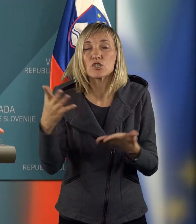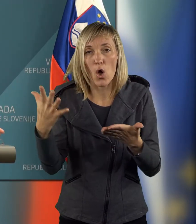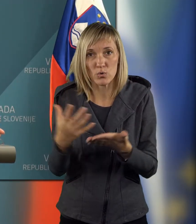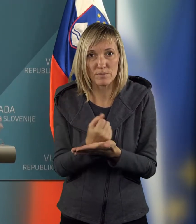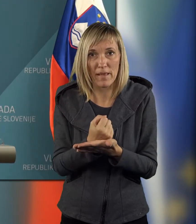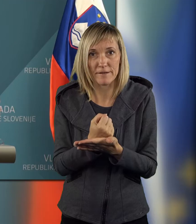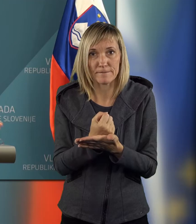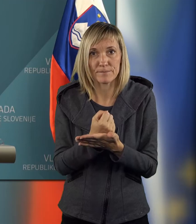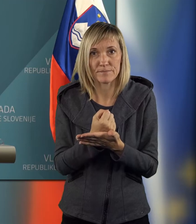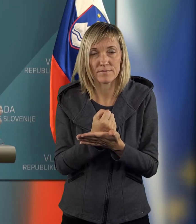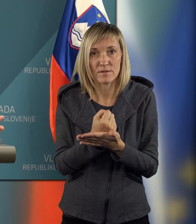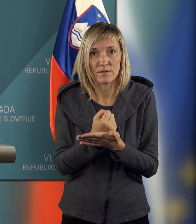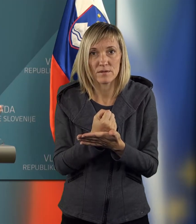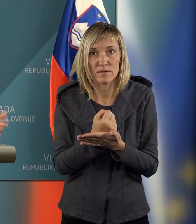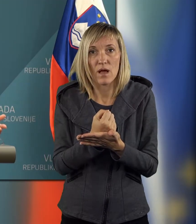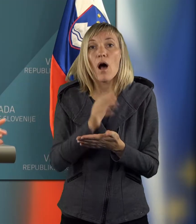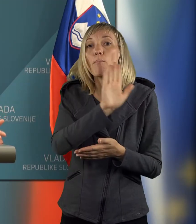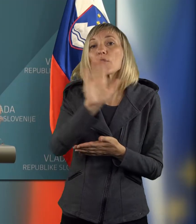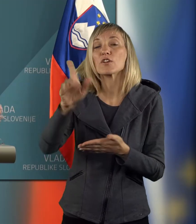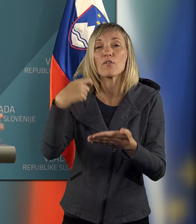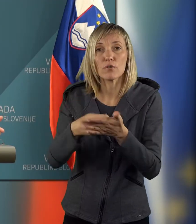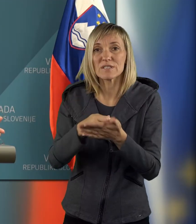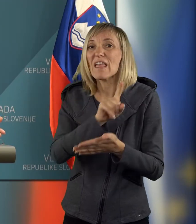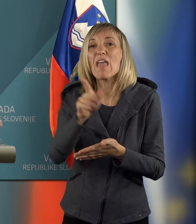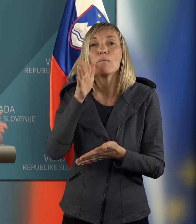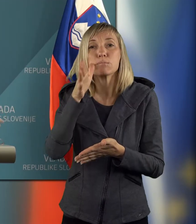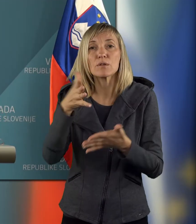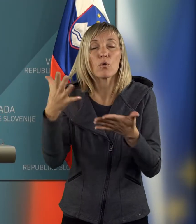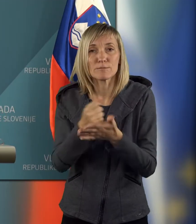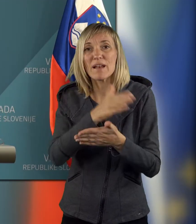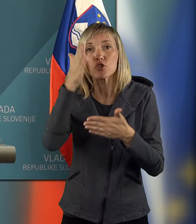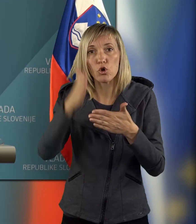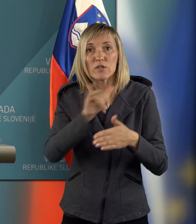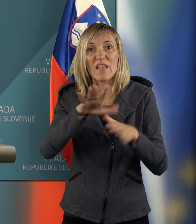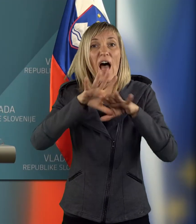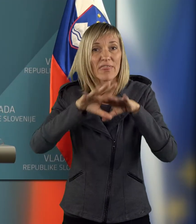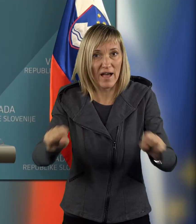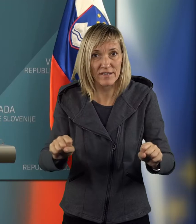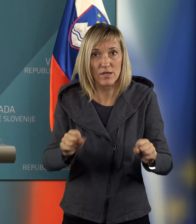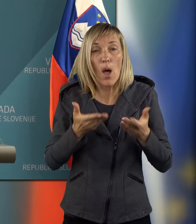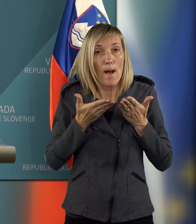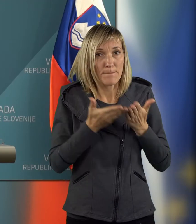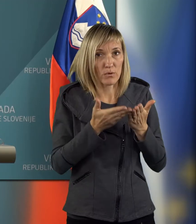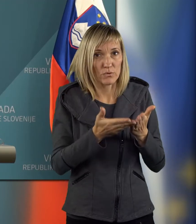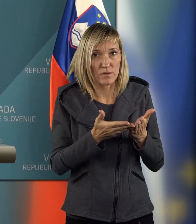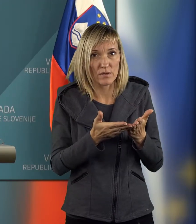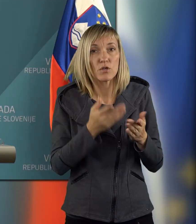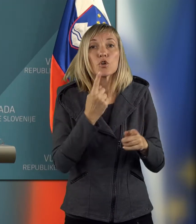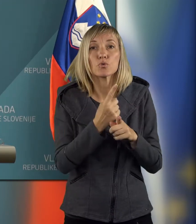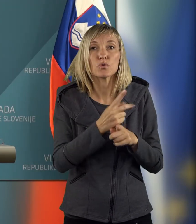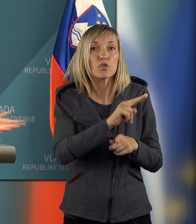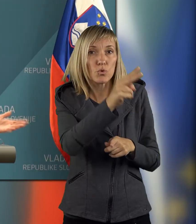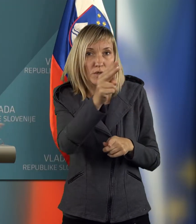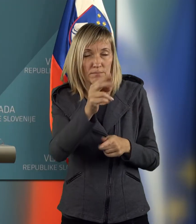uspeli in po njihovih ocenah ne bi uspeli izvest do konca leta, ponudili recimo tudi